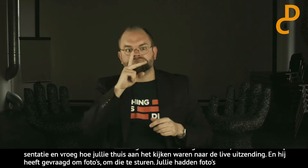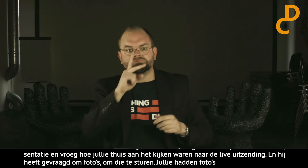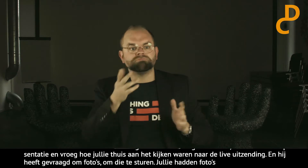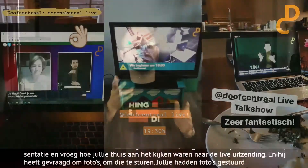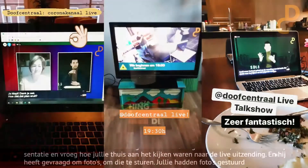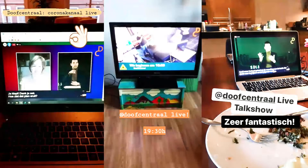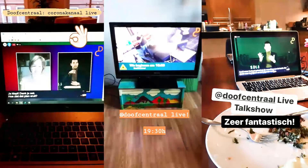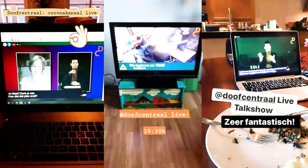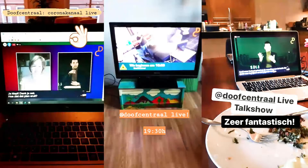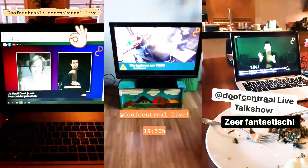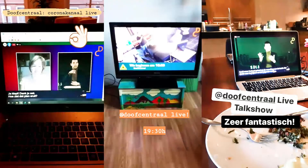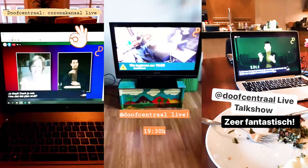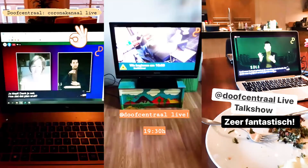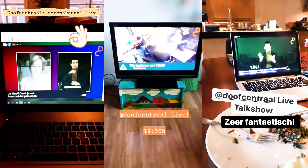vorige week. Ja.